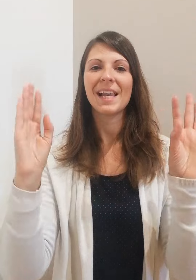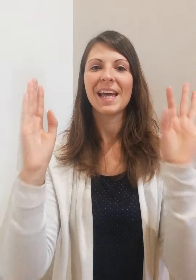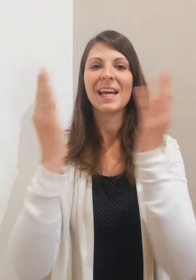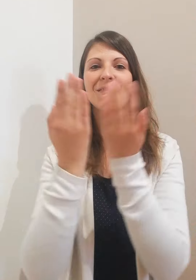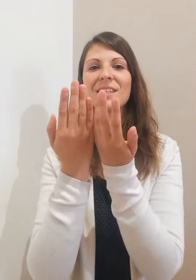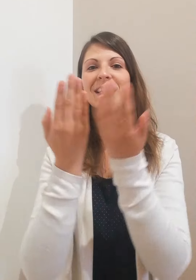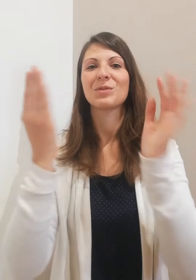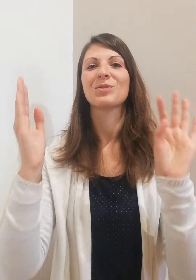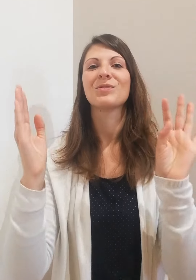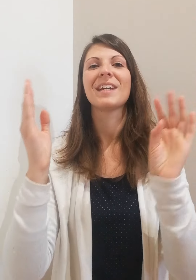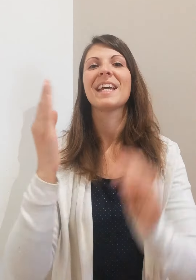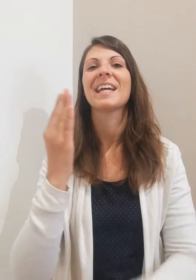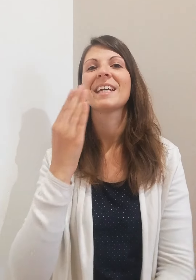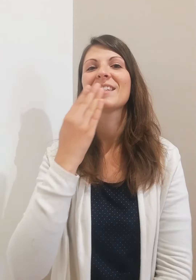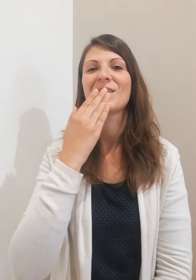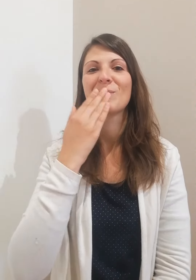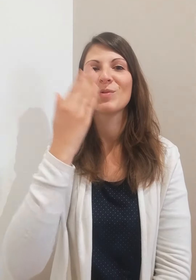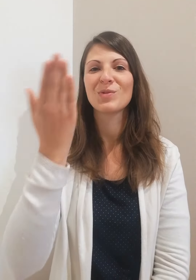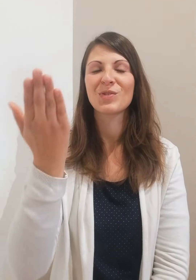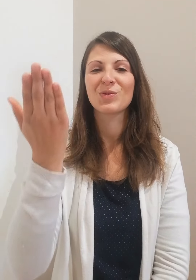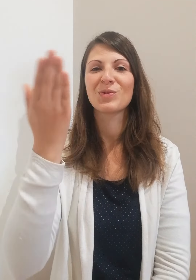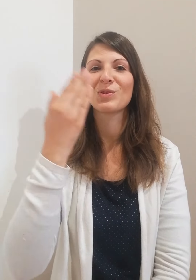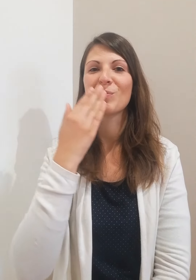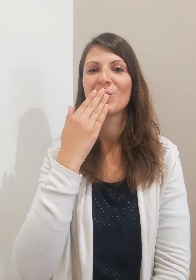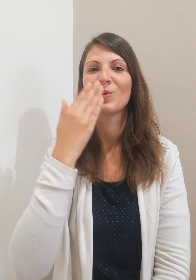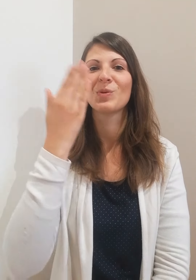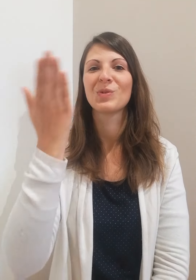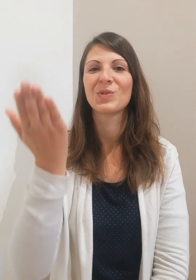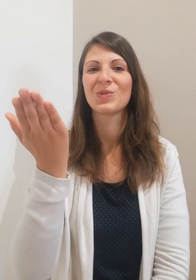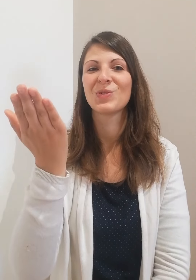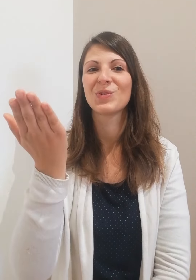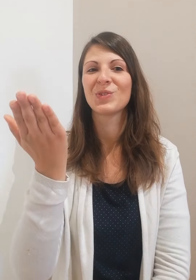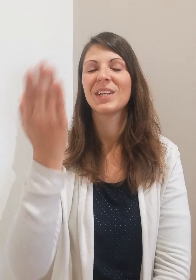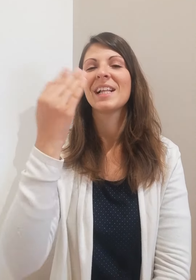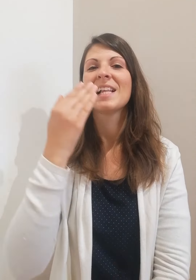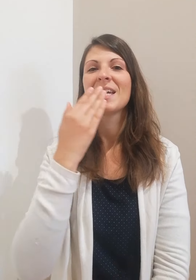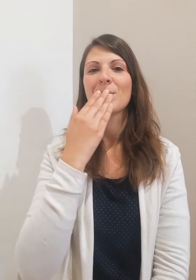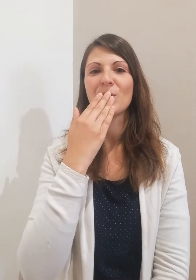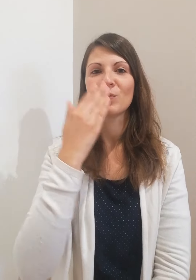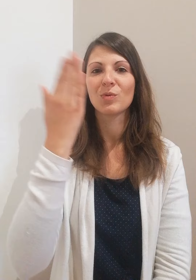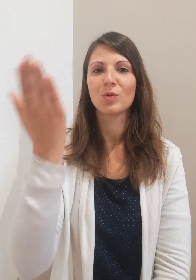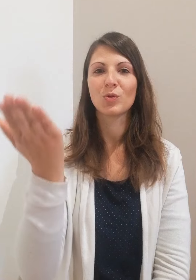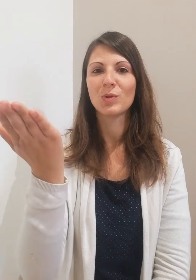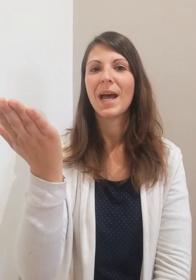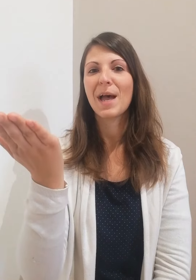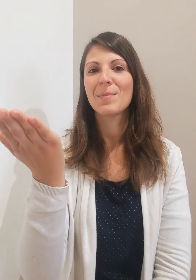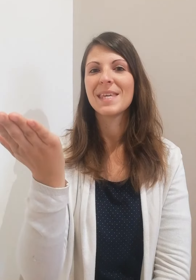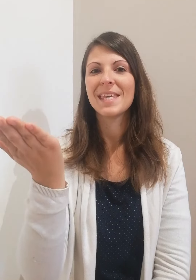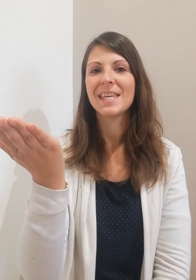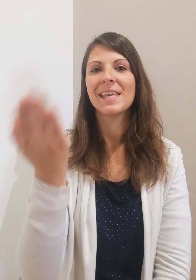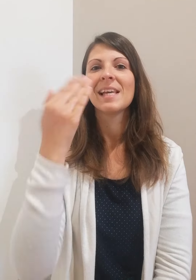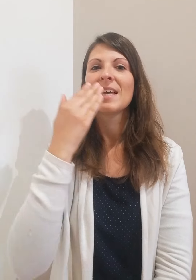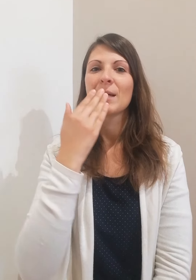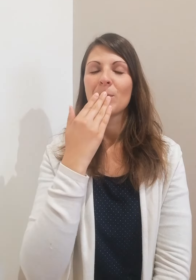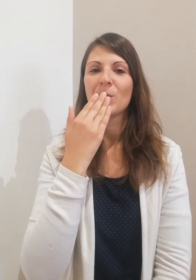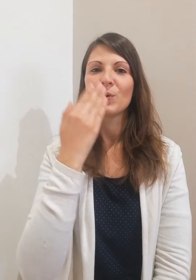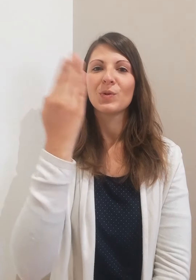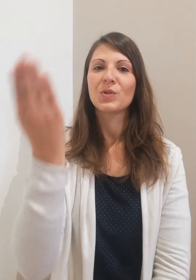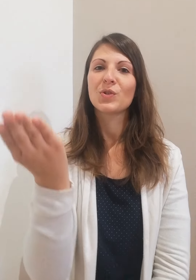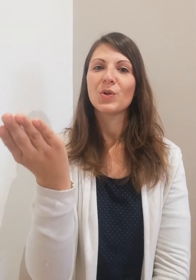la fenêtre ouverte, bonjour, bonjour, bonjour, bonjour Rabi, bonjour